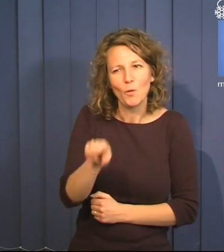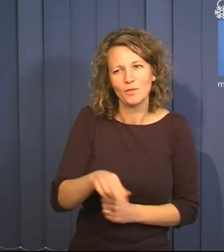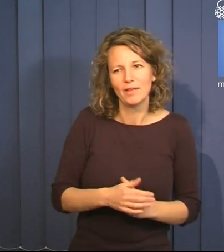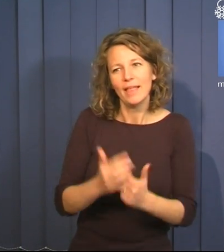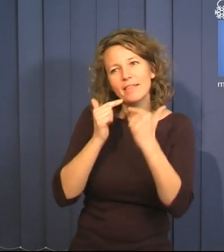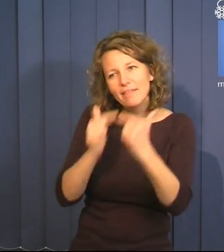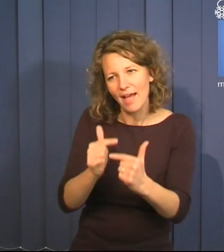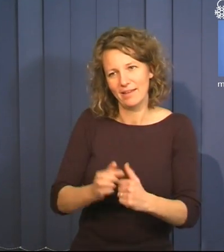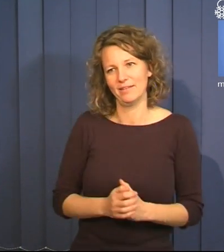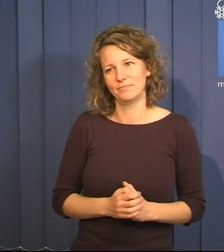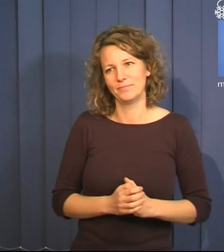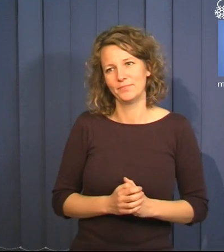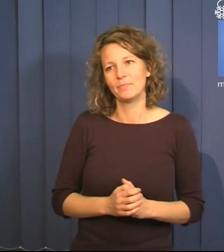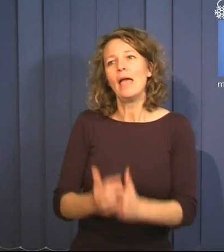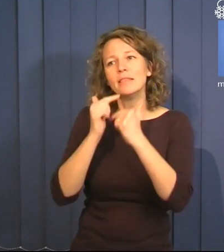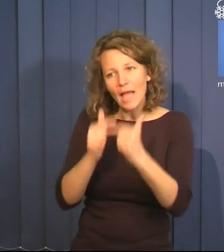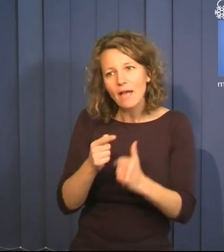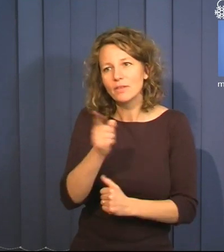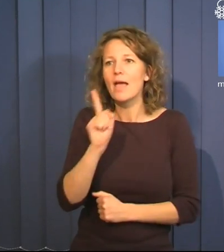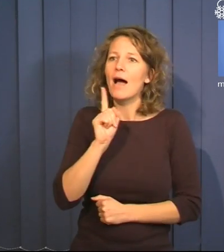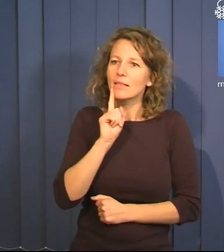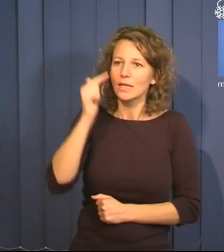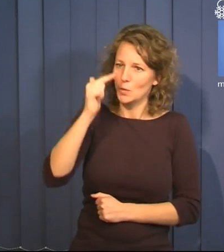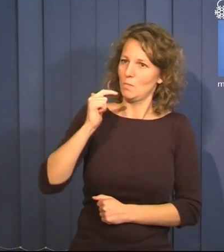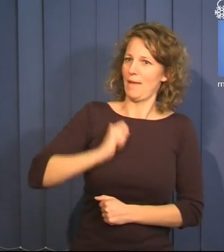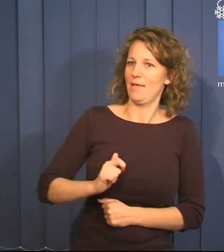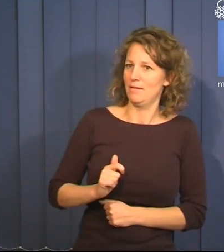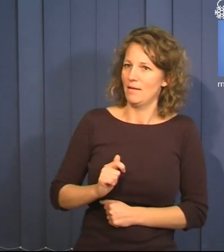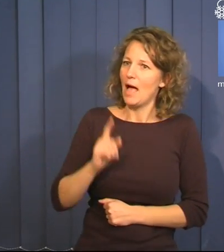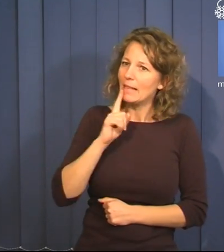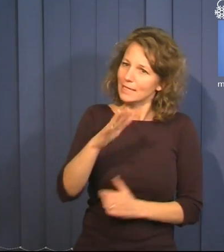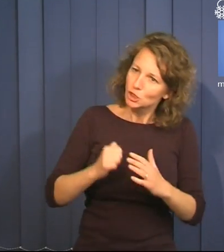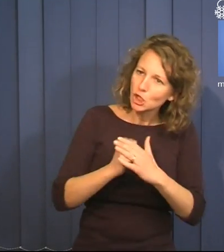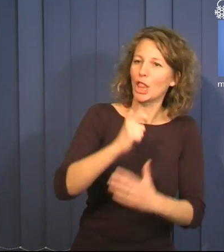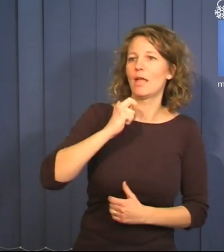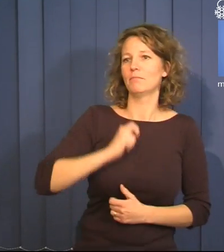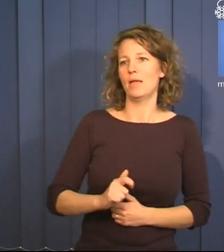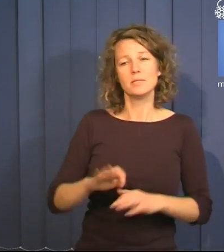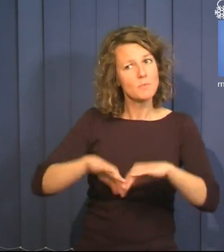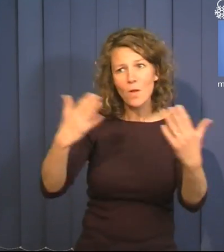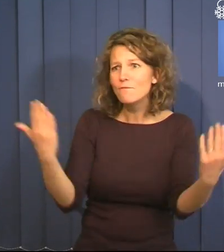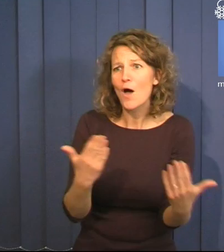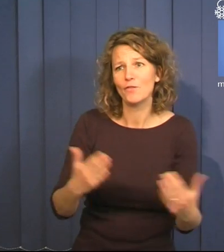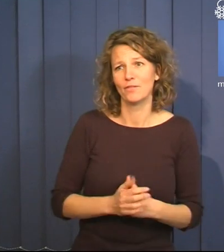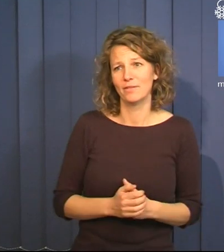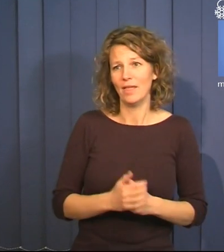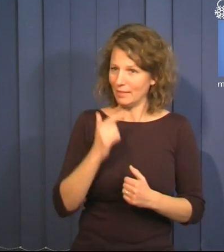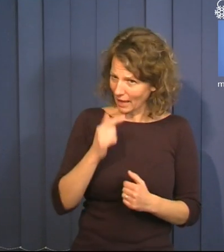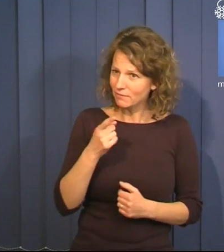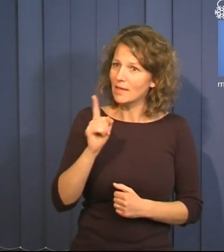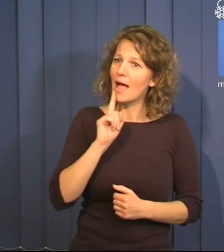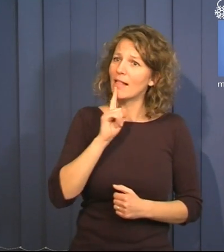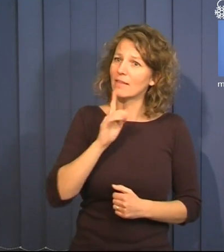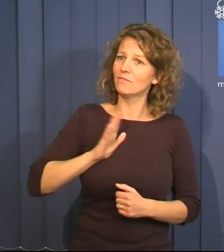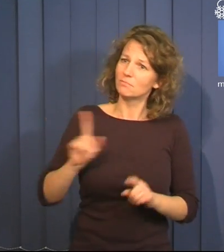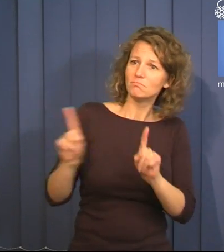Tack. Tack för att ni alltid har trott på mig. Alltid har stöttat mig, oavsett vad. Och för att ni alltid har